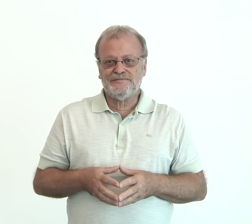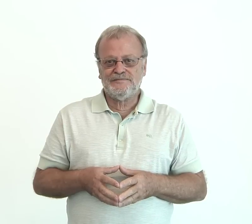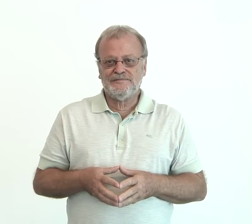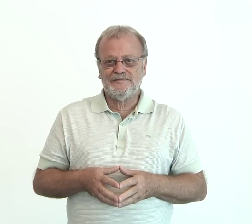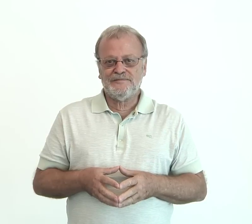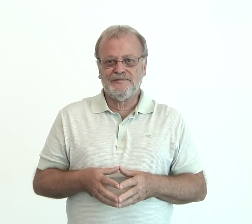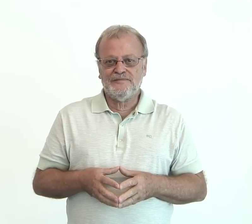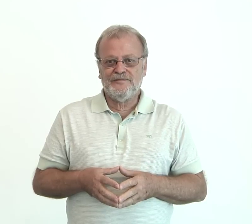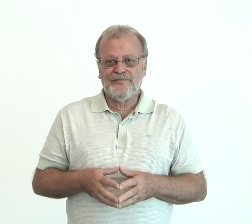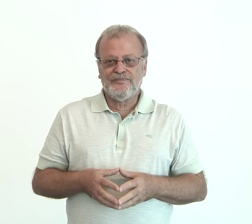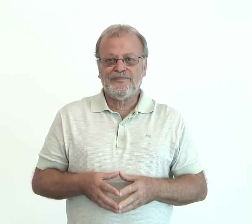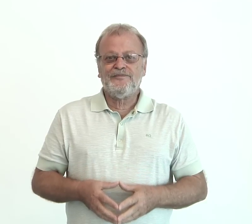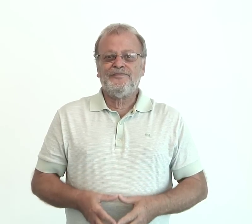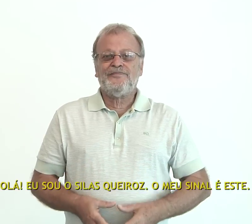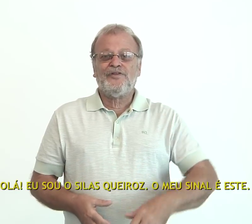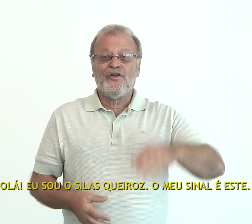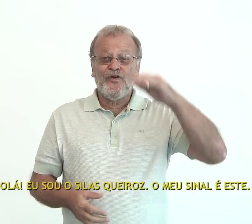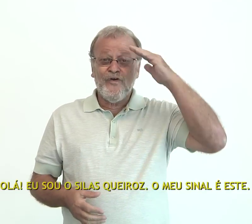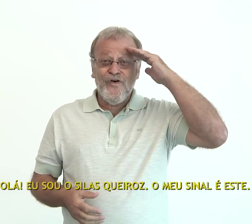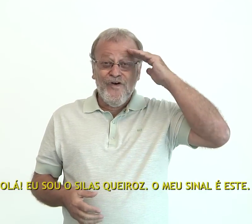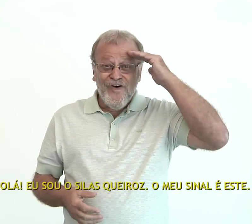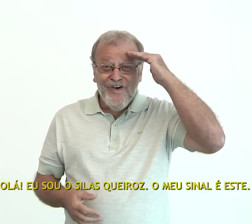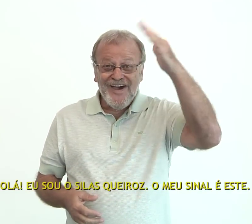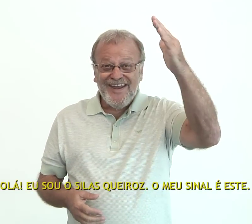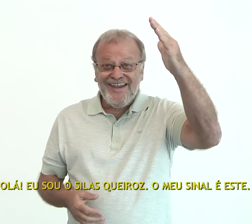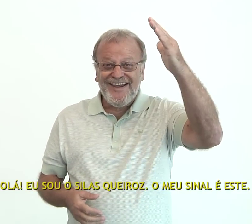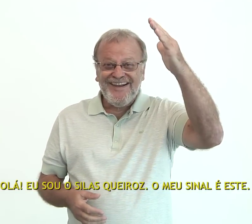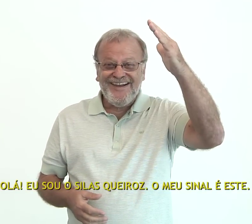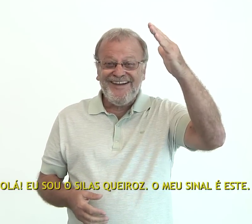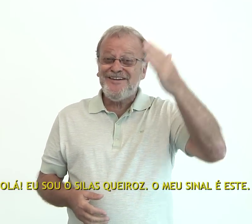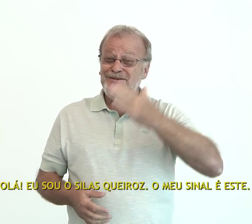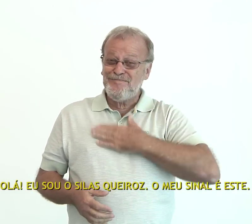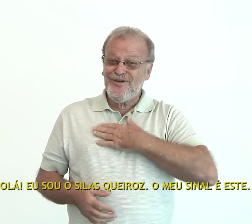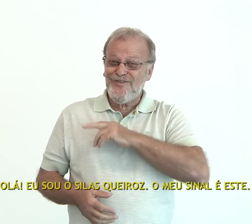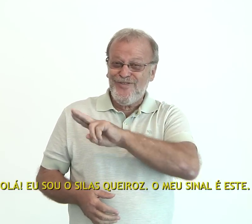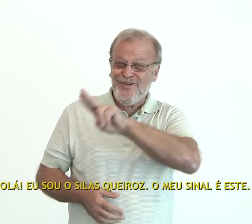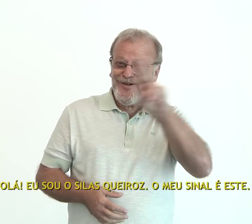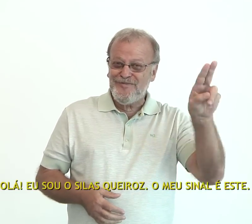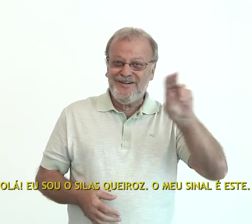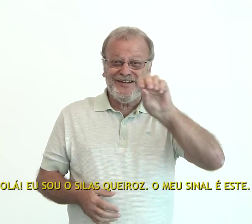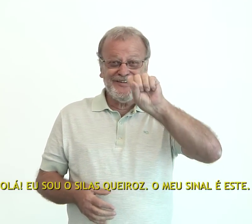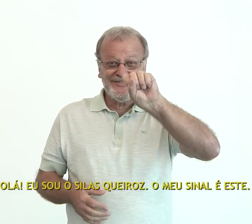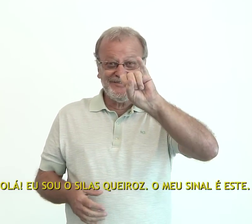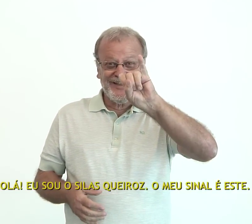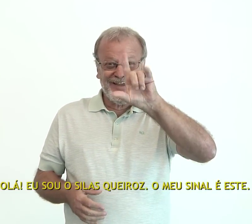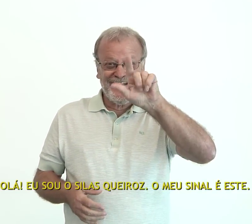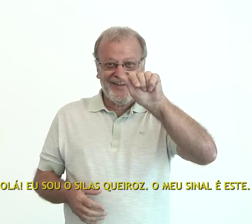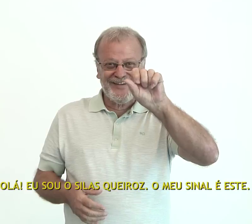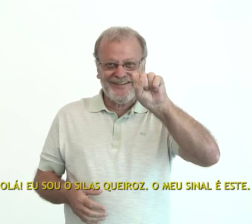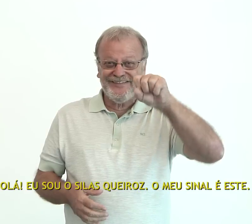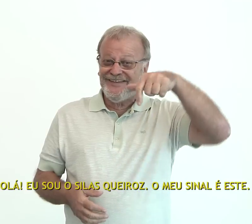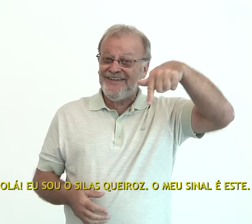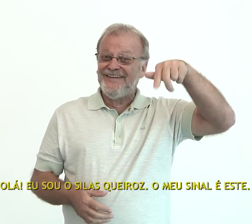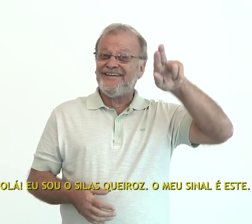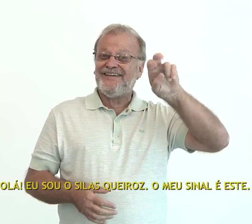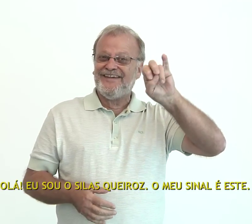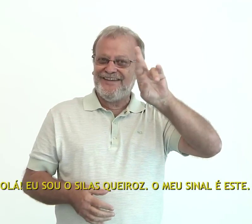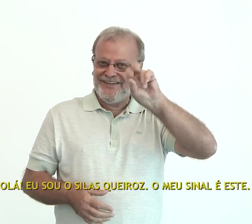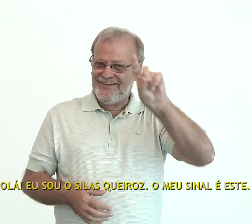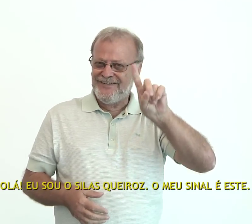branca. Usa óculos. Olá, eu sou Silas Queiroz. O meu sinal é este. Dedo indicador verticalmente na lateral da